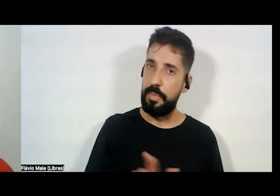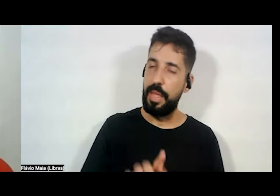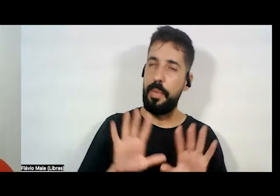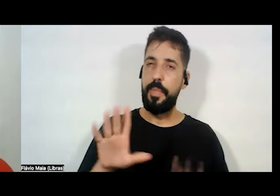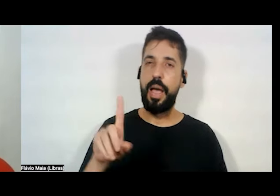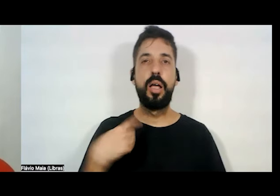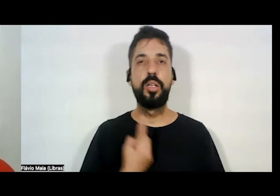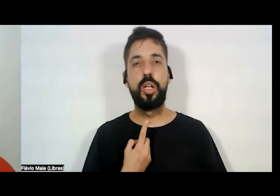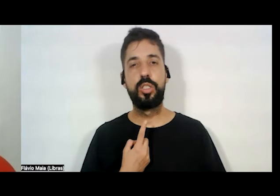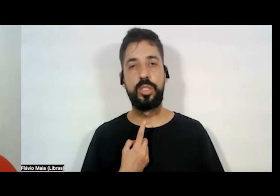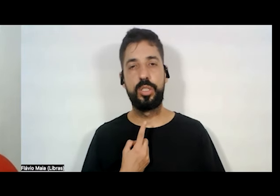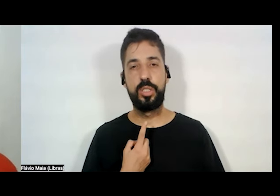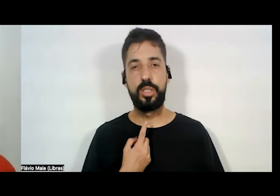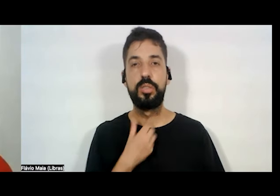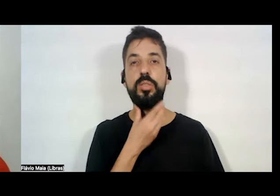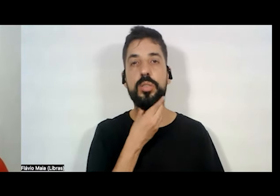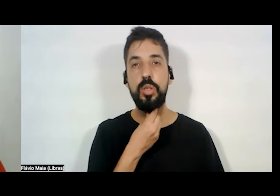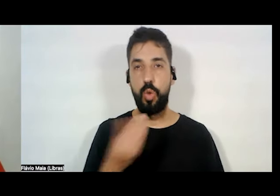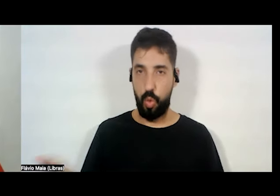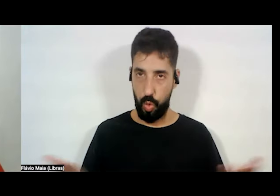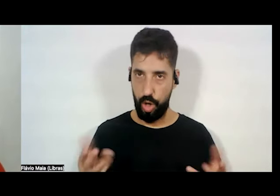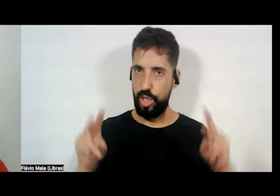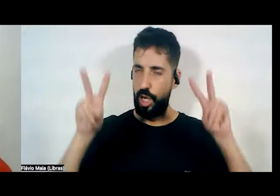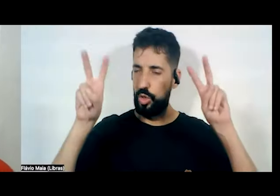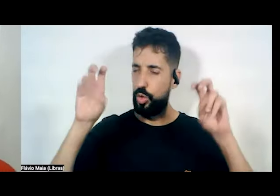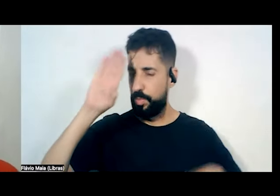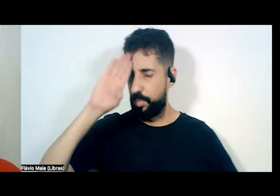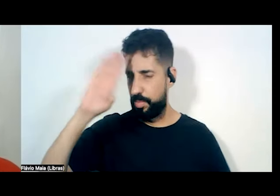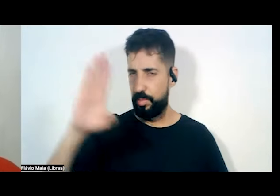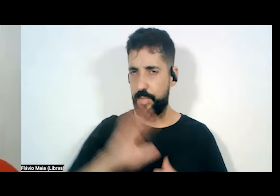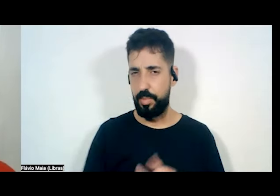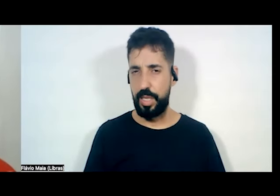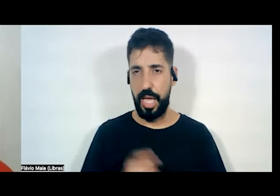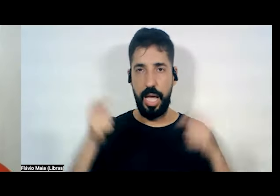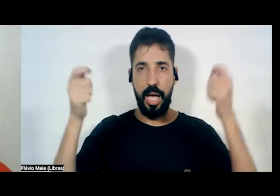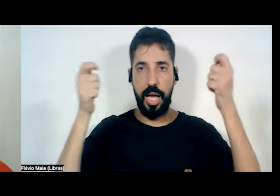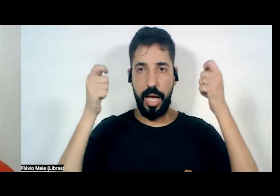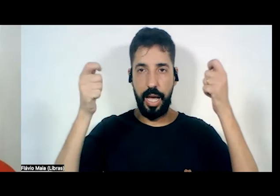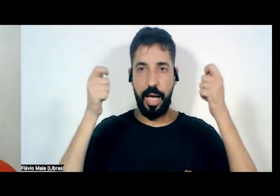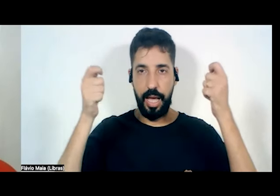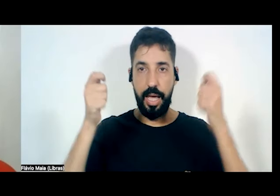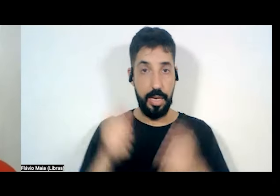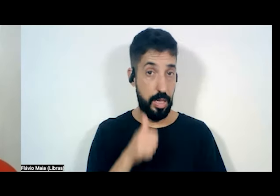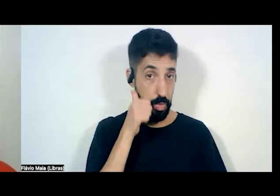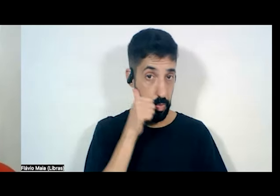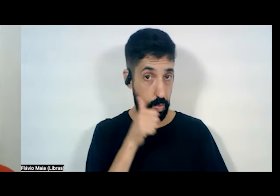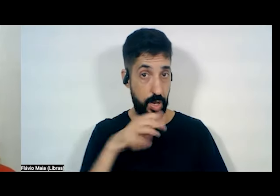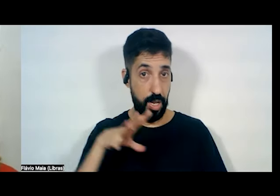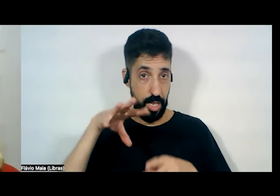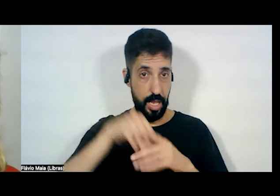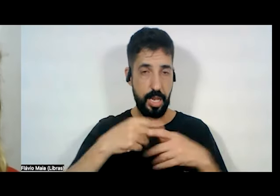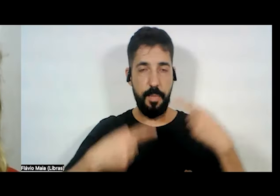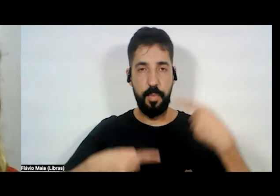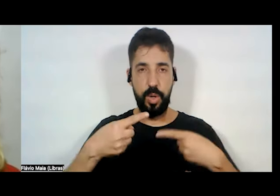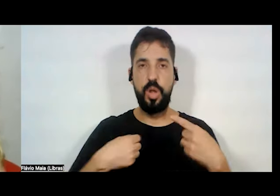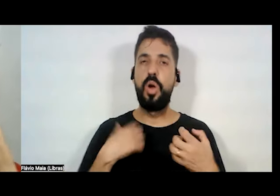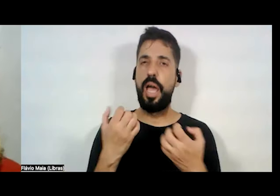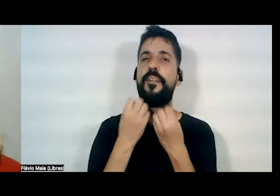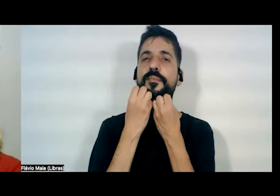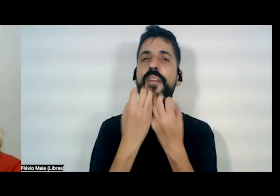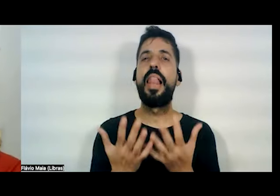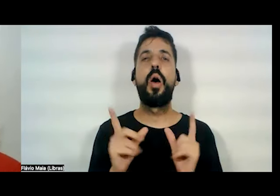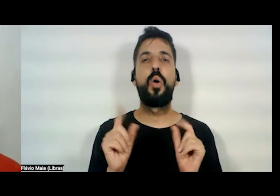como essa aula é sobretudo sobre campanha e mulheres na política, eu quero dizer que as mulheres